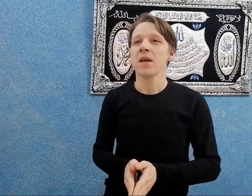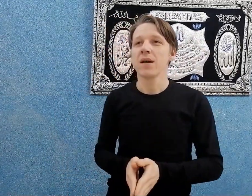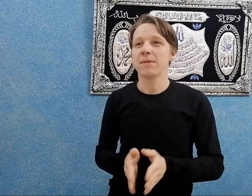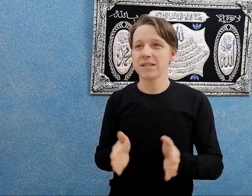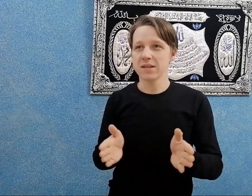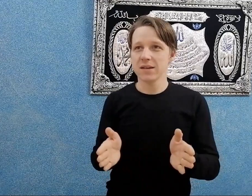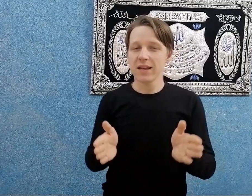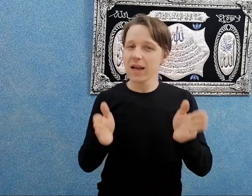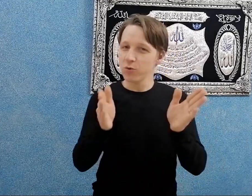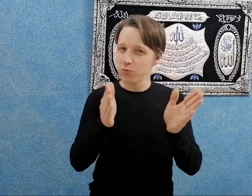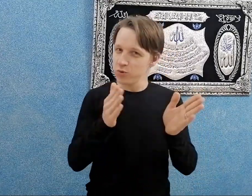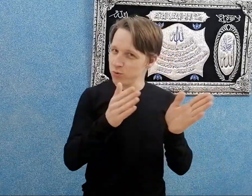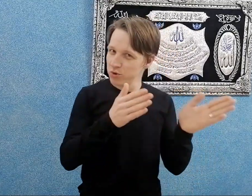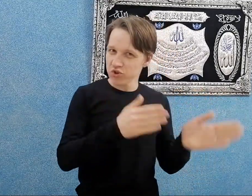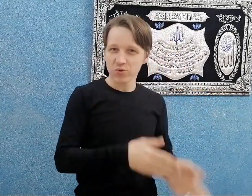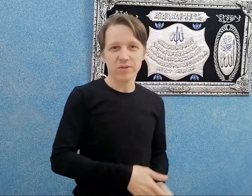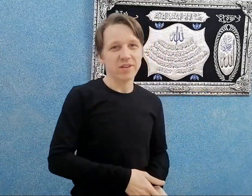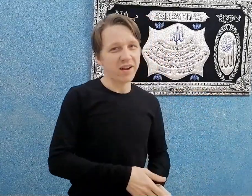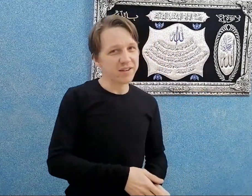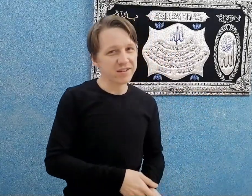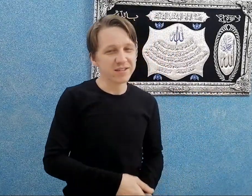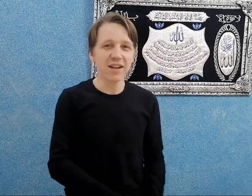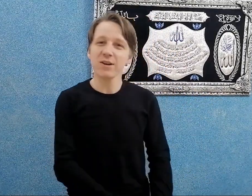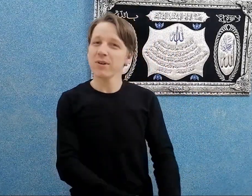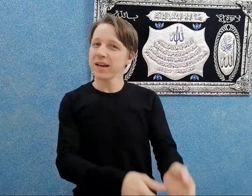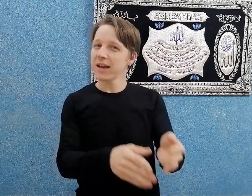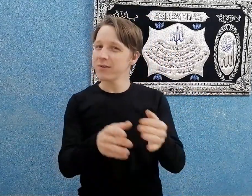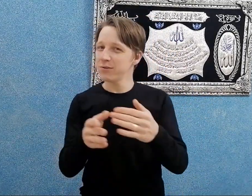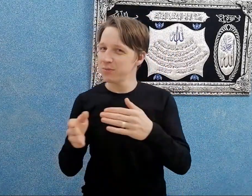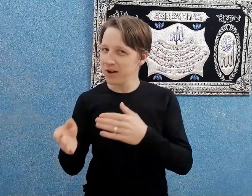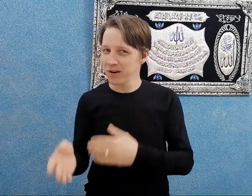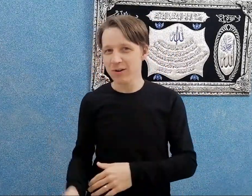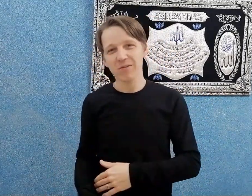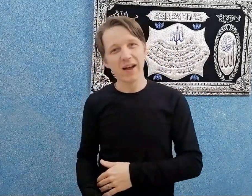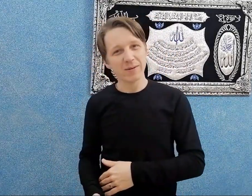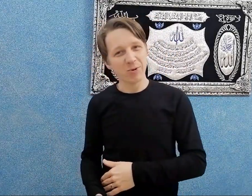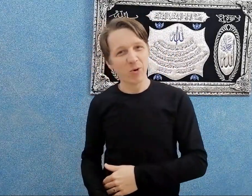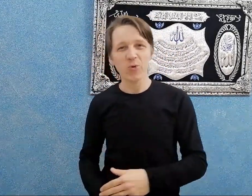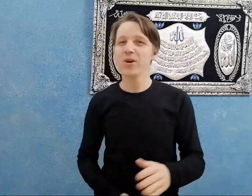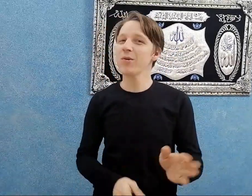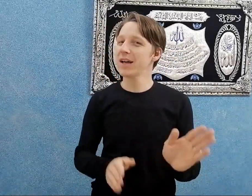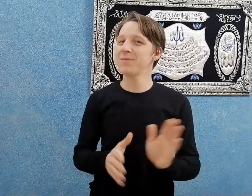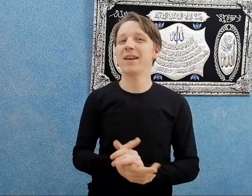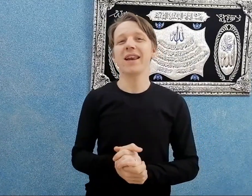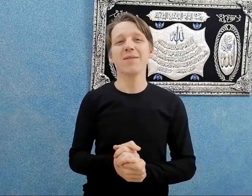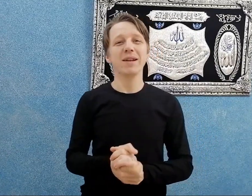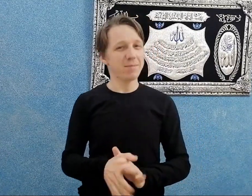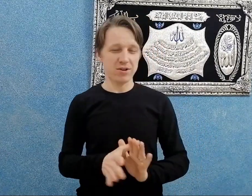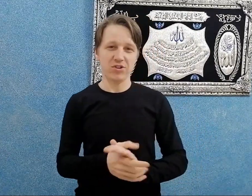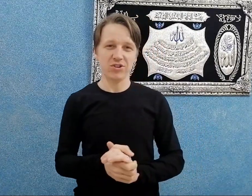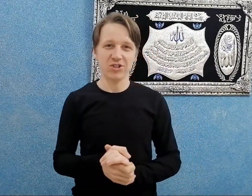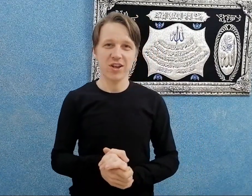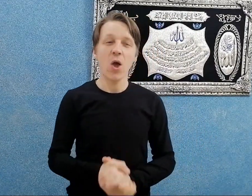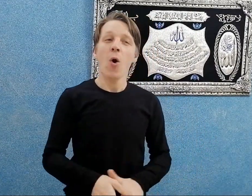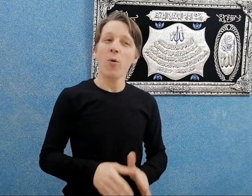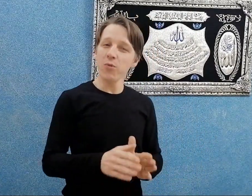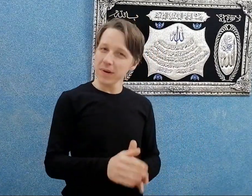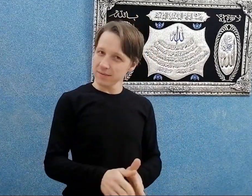بس اه لا كانوا بيقولوا يسقط الحجر الصحي ولا كانوا بيحرقوا في عالم الكورونا وكلام اللهبل ده ما حصلش. عموما